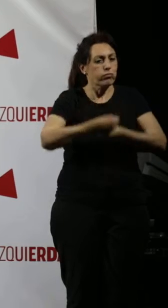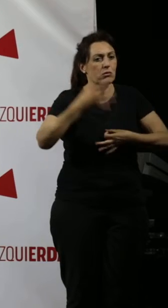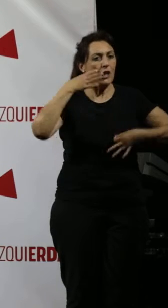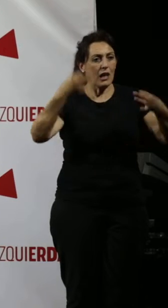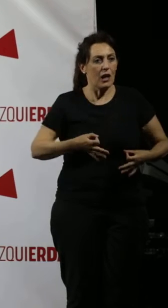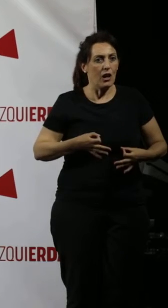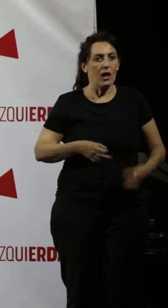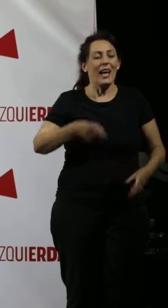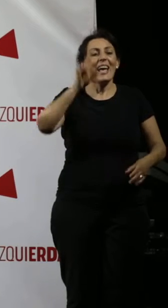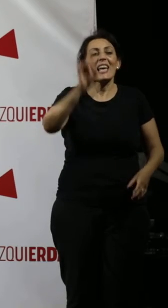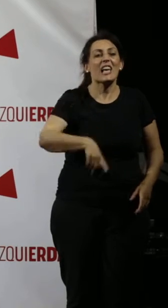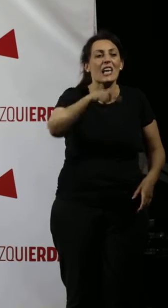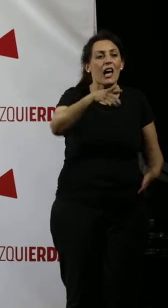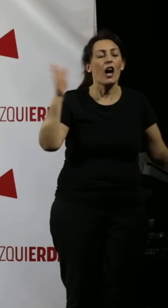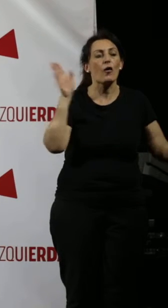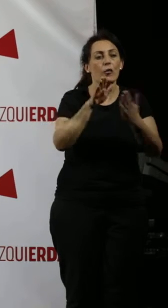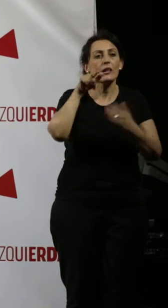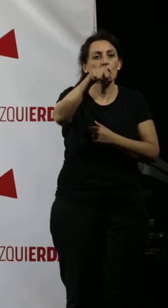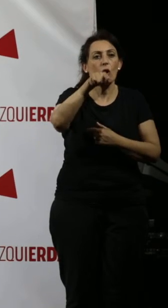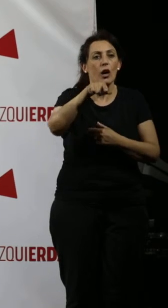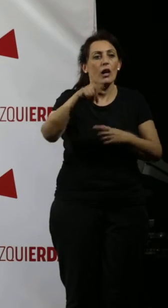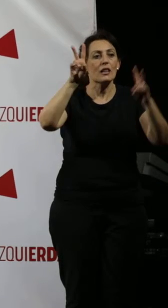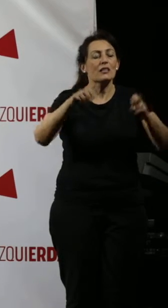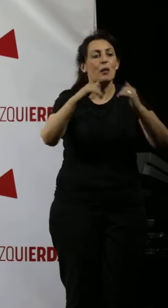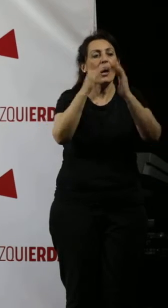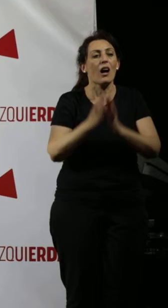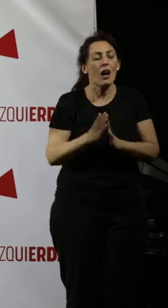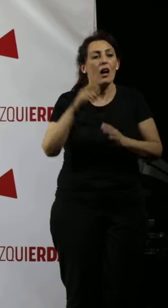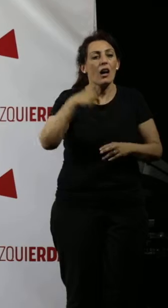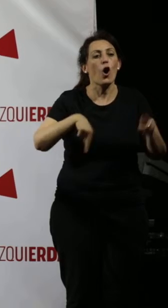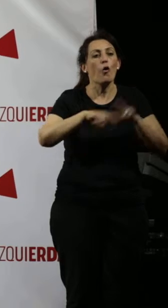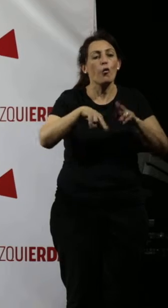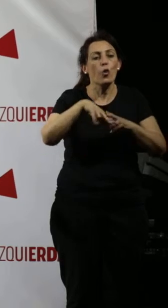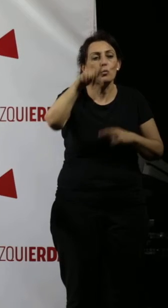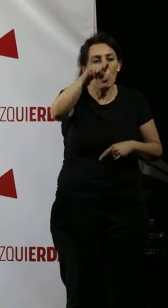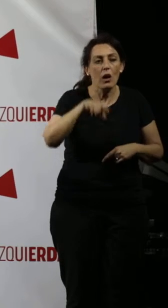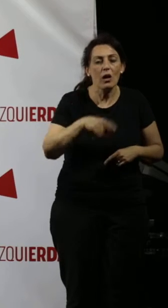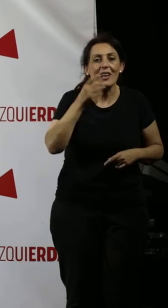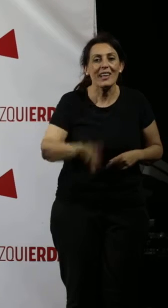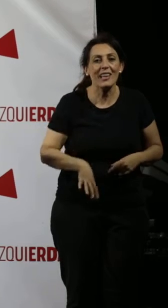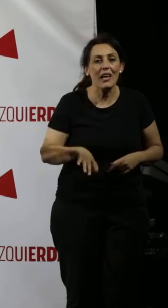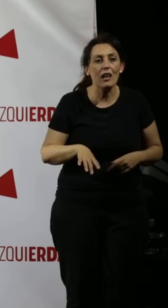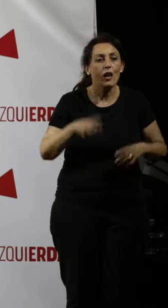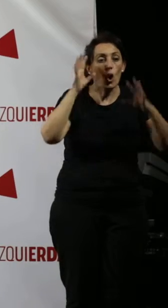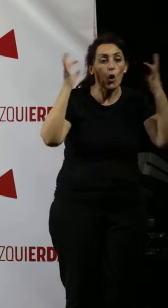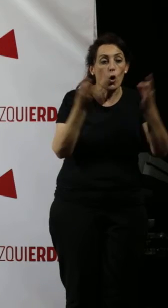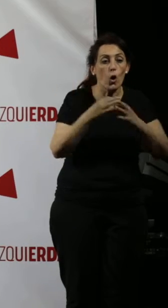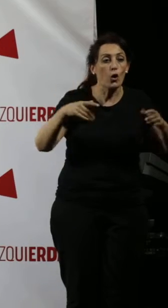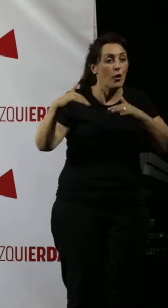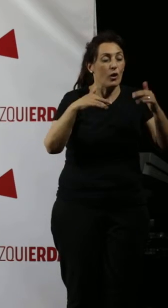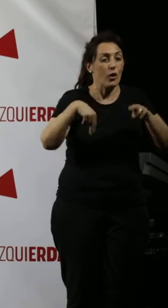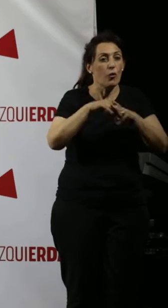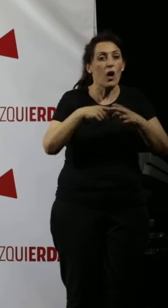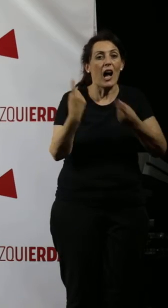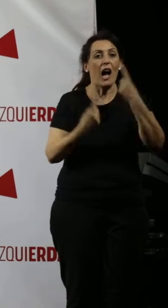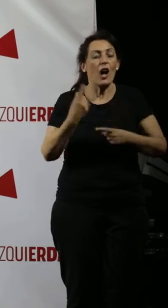¿Quién se enfrentó a la operación especulativa inmobiliaria del Córdoba Club de Fútbol? Y con desón, no del Córdoba, sino de algunos